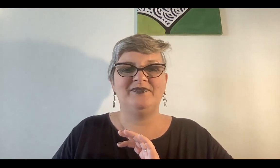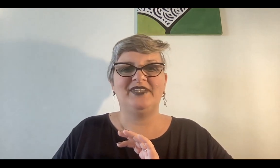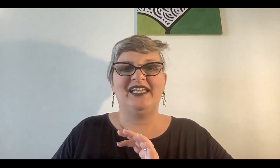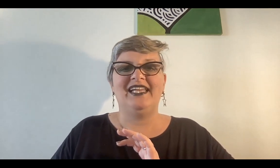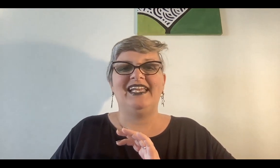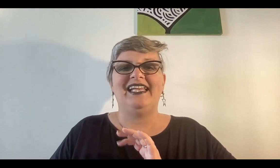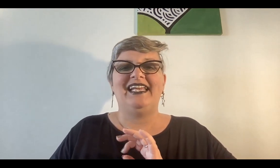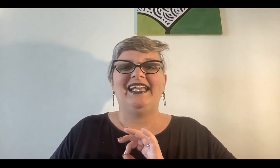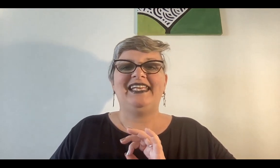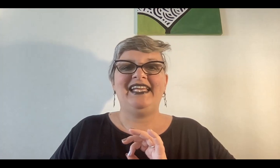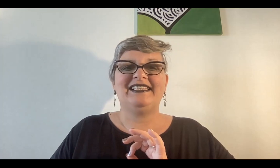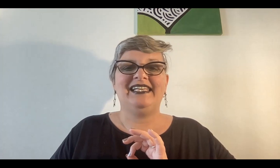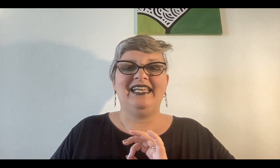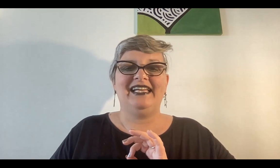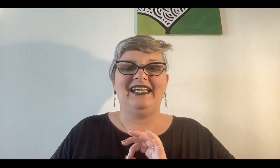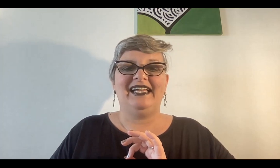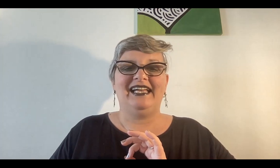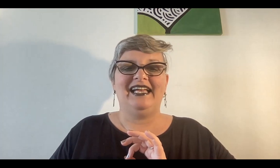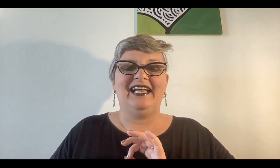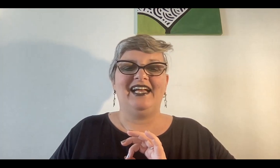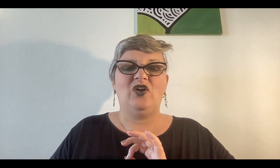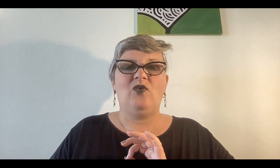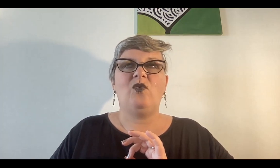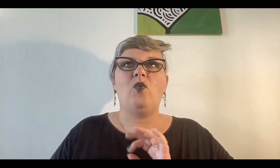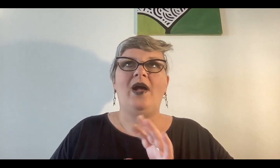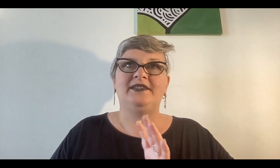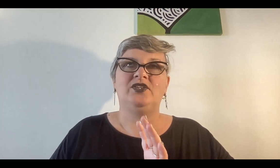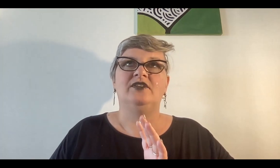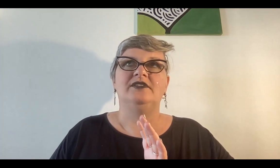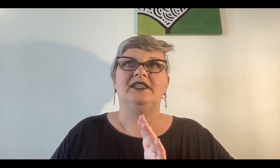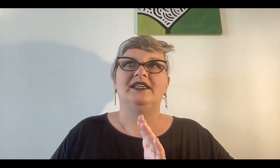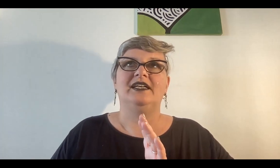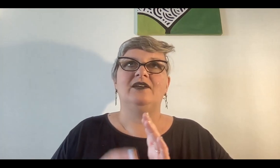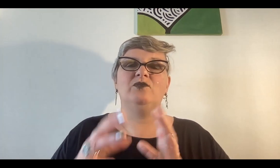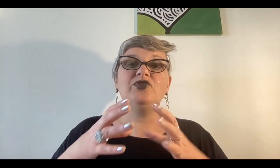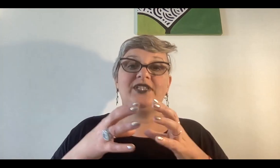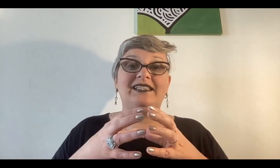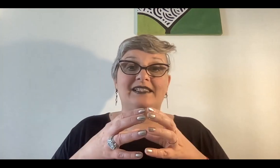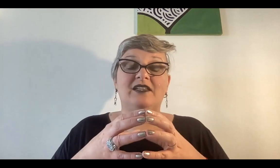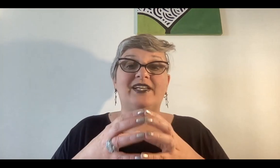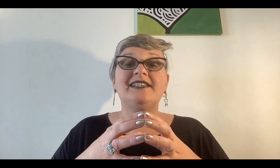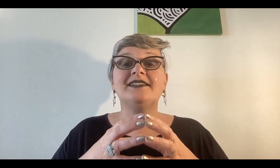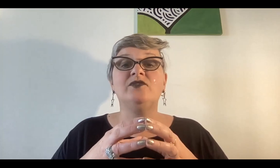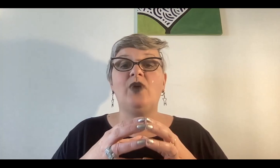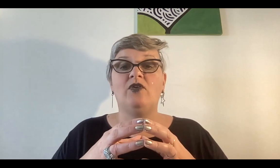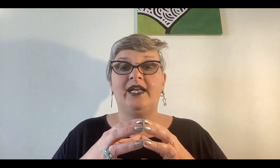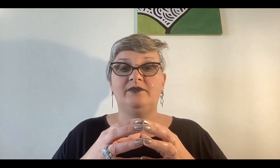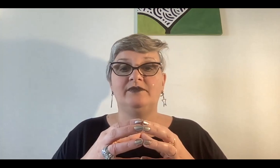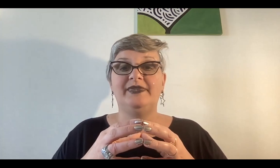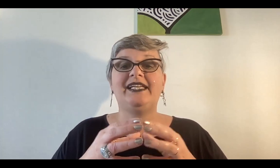que es que cuando vos lo que estás haciendo ahora viste